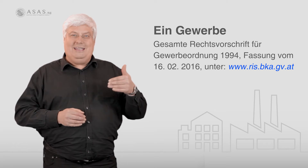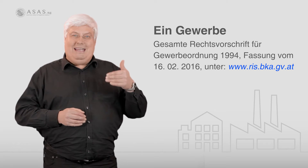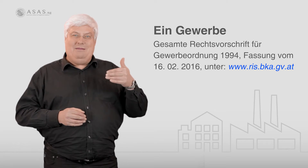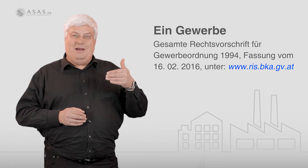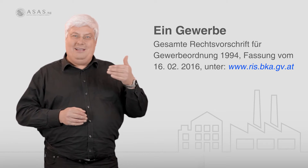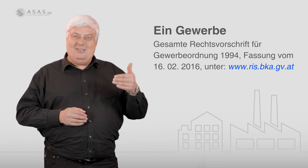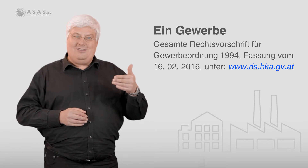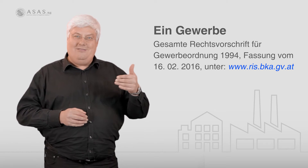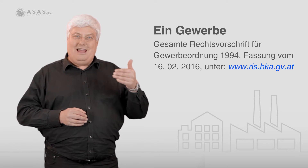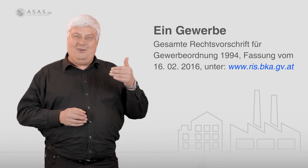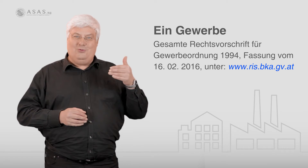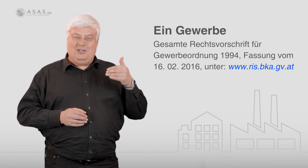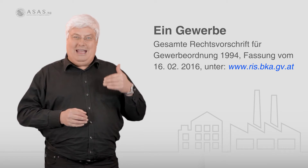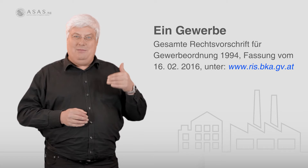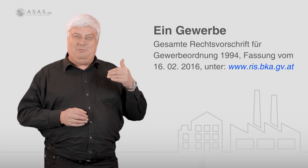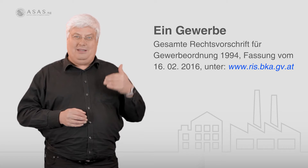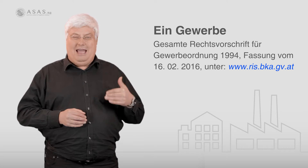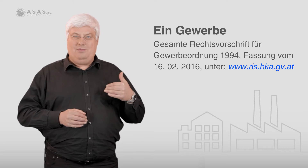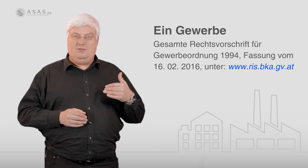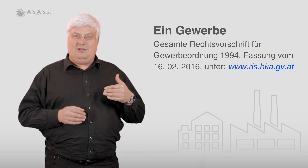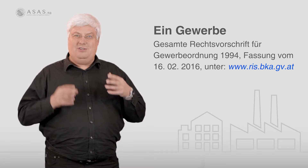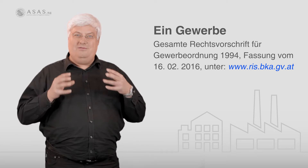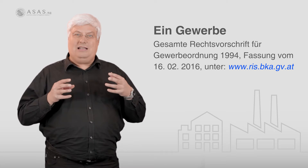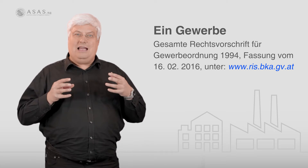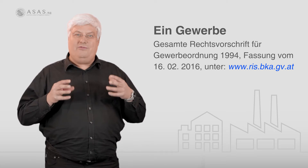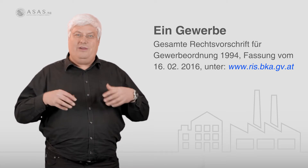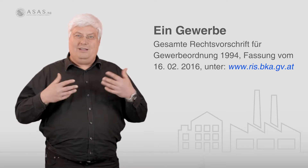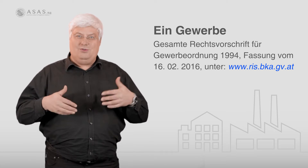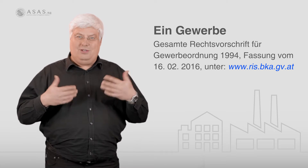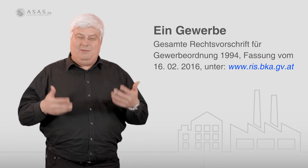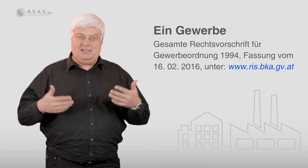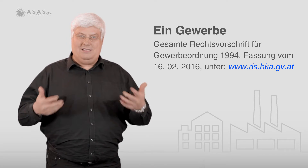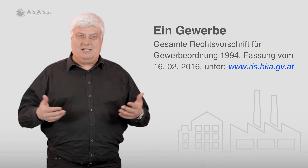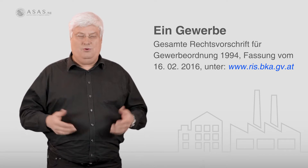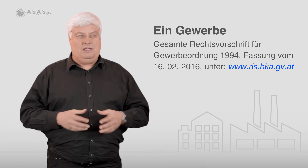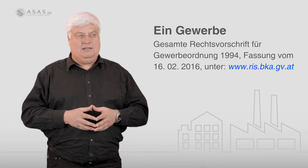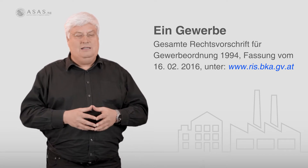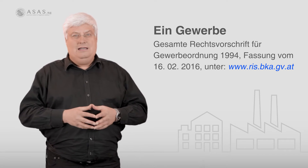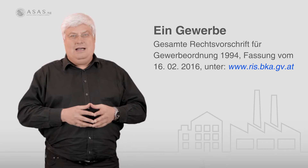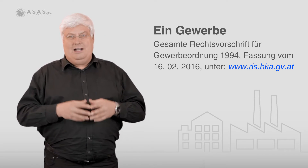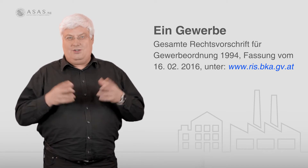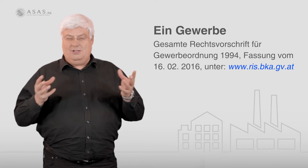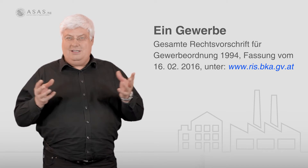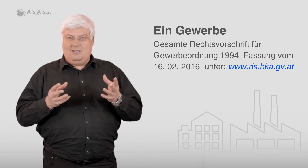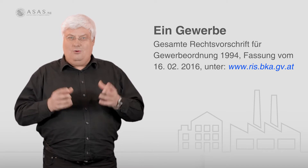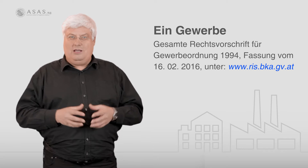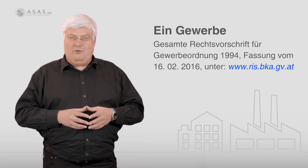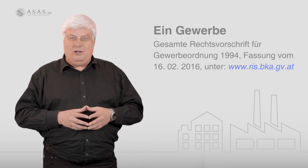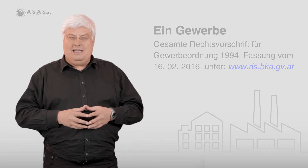Unternehmer ist, wer ein Unternehmen betreibt und dann wissen wir gleich, für wen das Unternehmensgesetzbuch gilt. Also dieser Logik folgend,